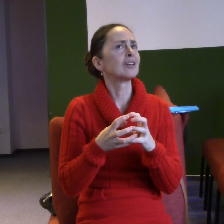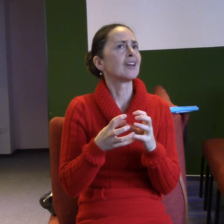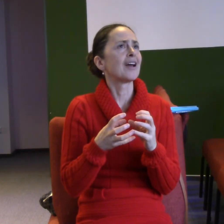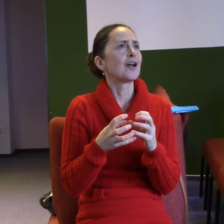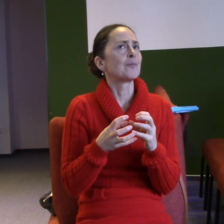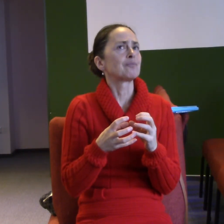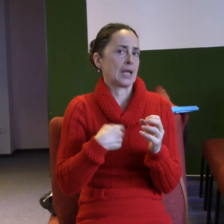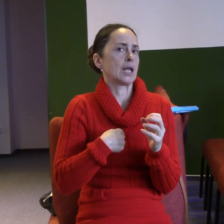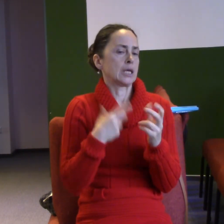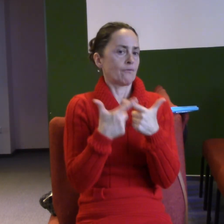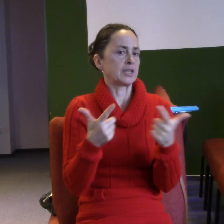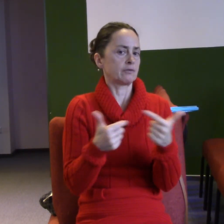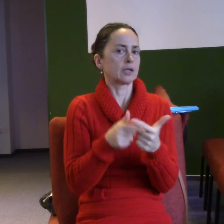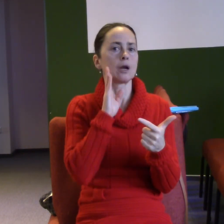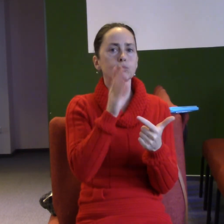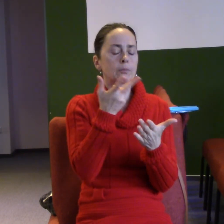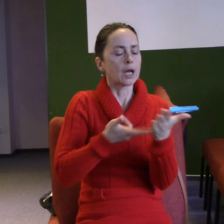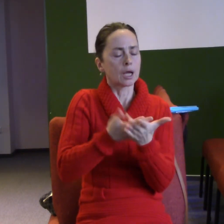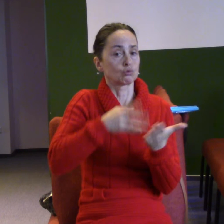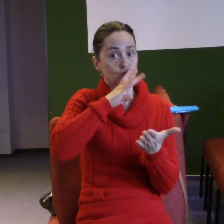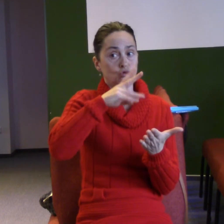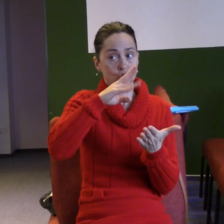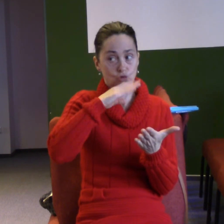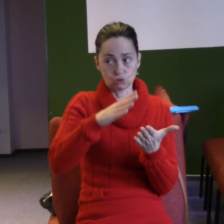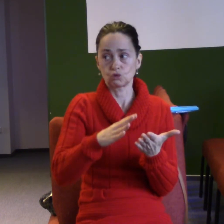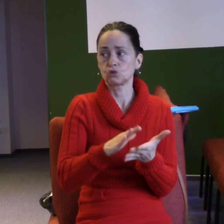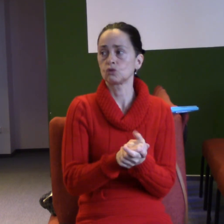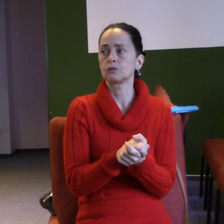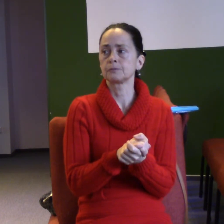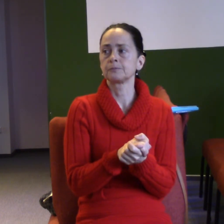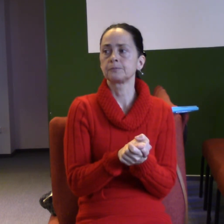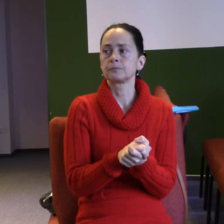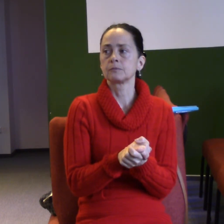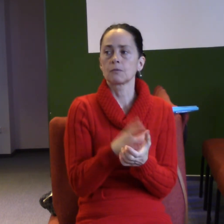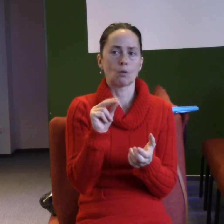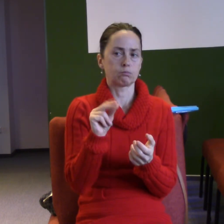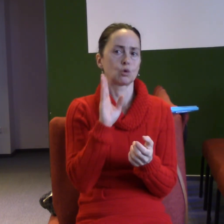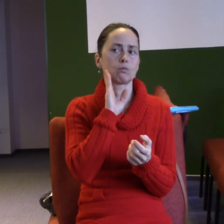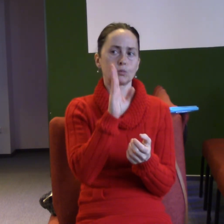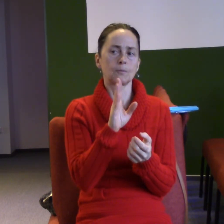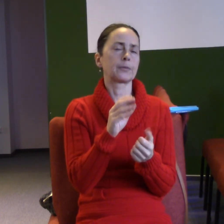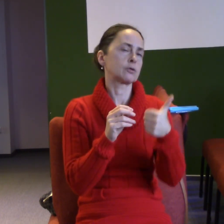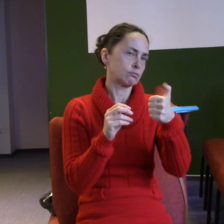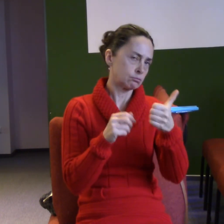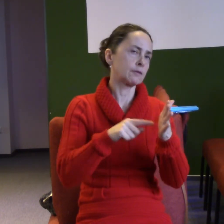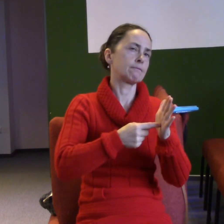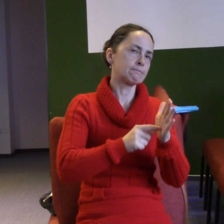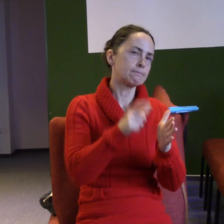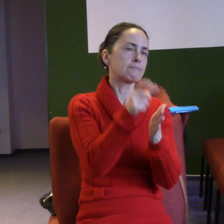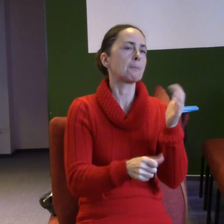řekl. Tak si ho pojďme přečíst, jak tomu řeknu jenom pár drobností a pak se budeme modlit. 1. Petrová, 1. kapitola, od 3. verše.